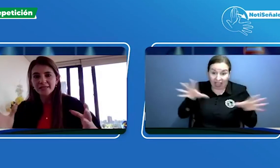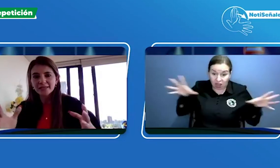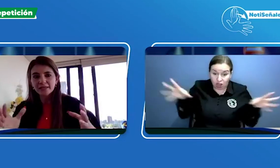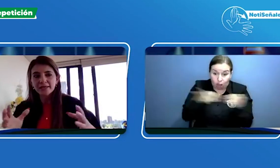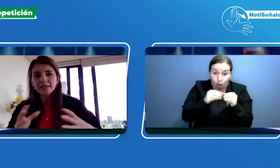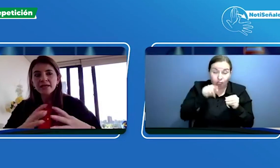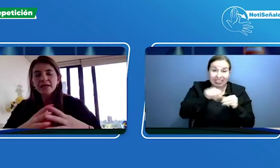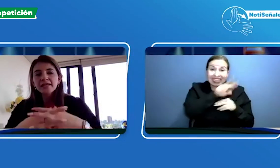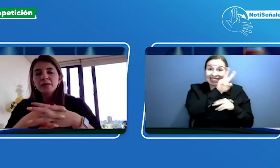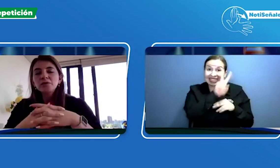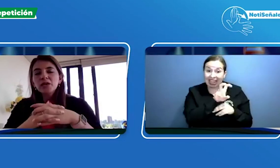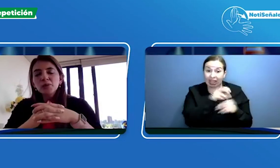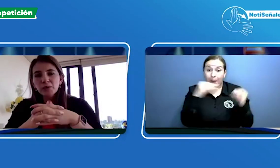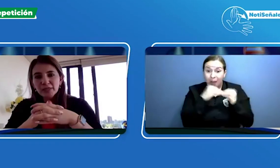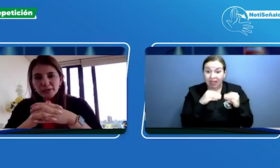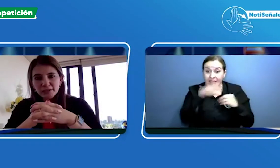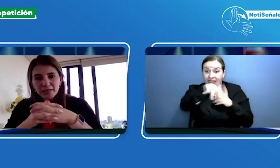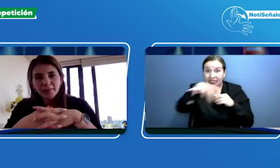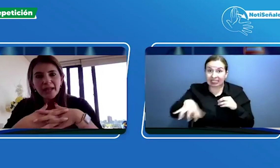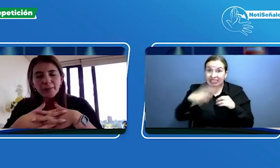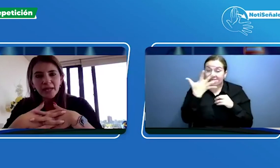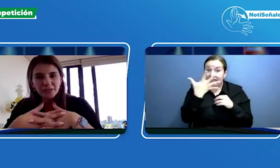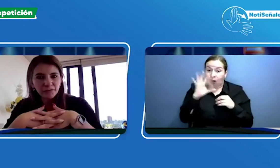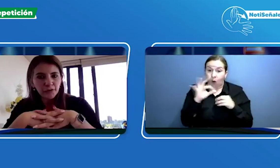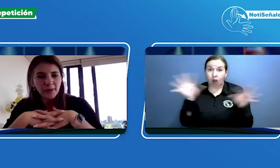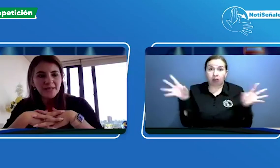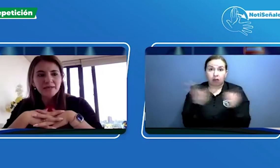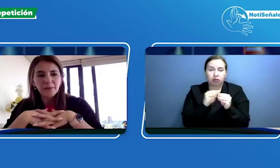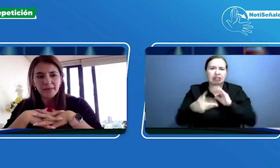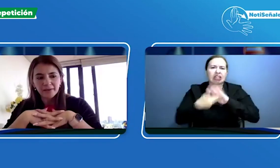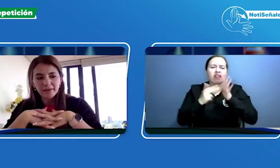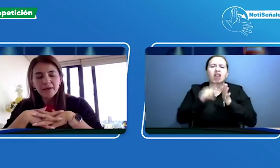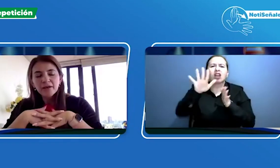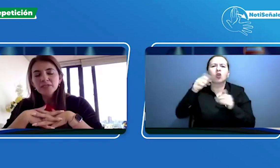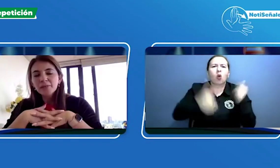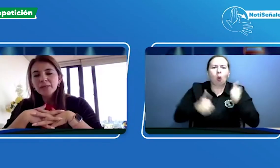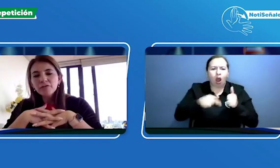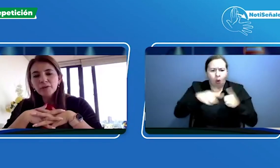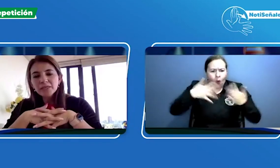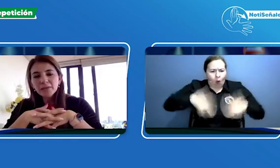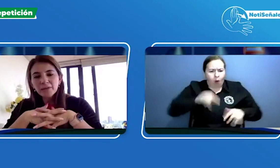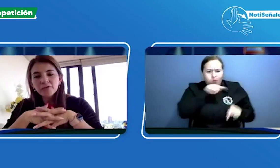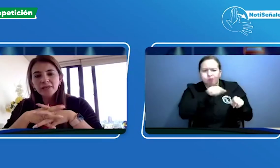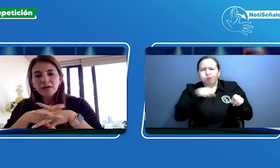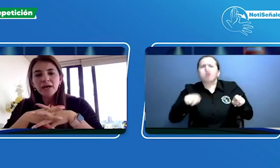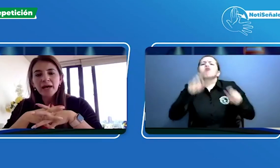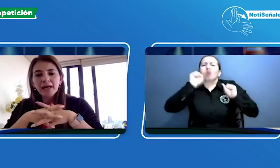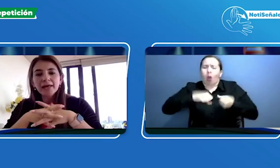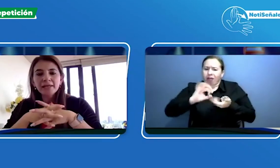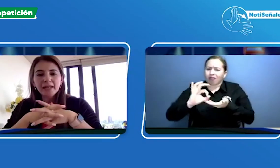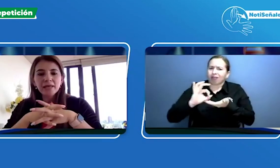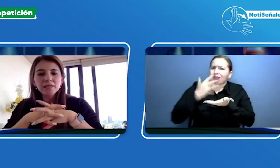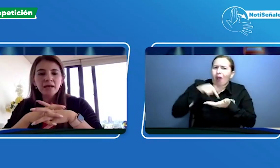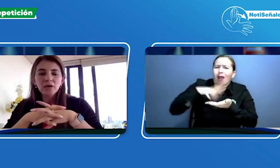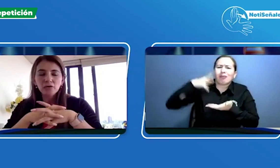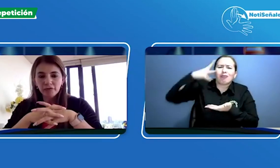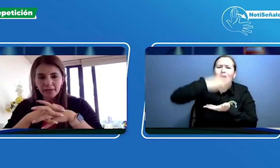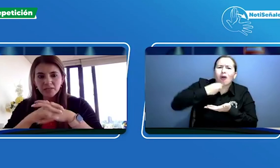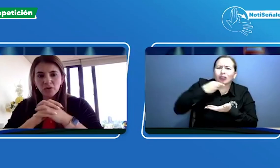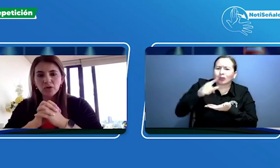siete clínicas, tenemos algo muy bonito que se llama la Plataforma Servir. Nuestra Plataforma Servir fue trabajada en alianza con Fenas Call